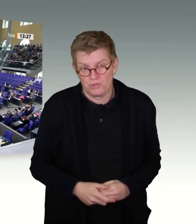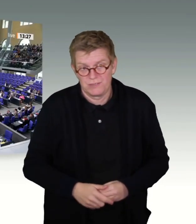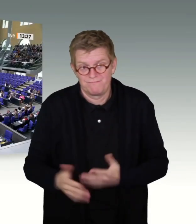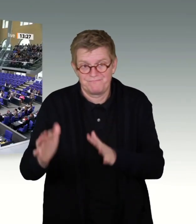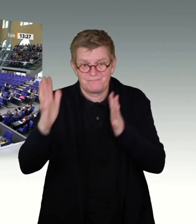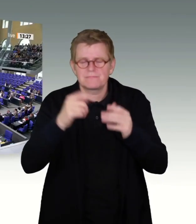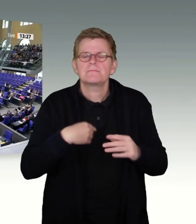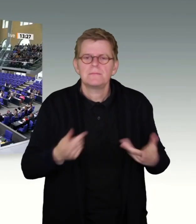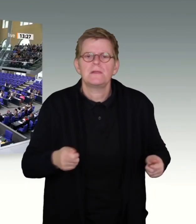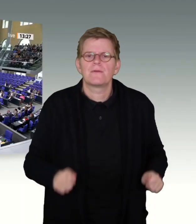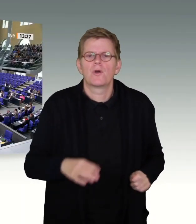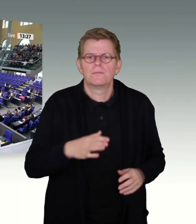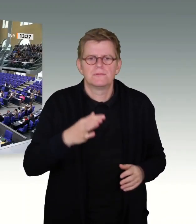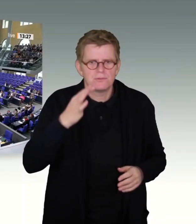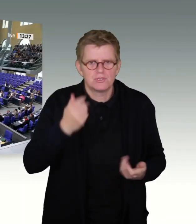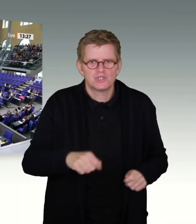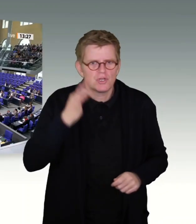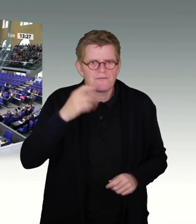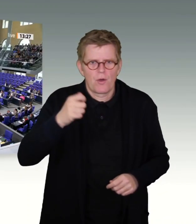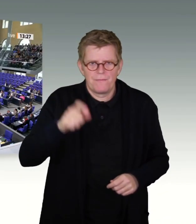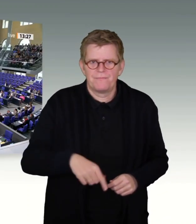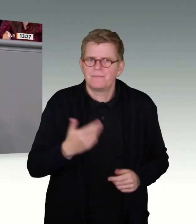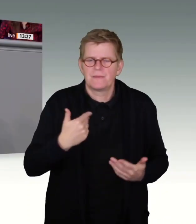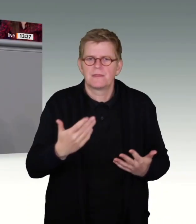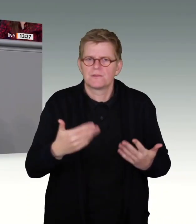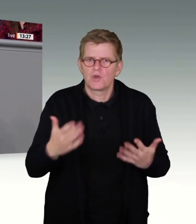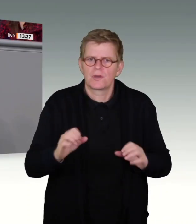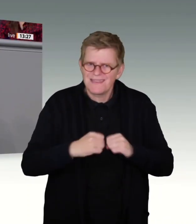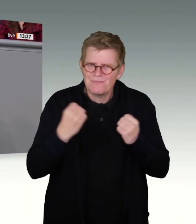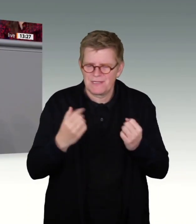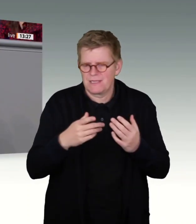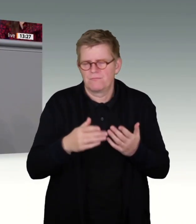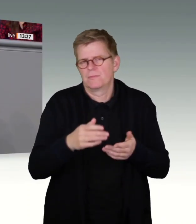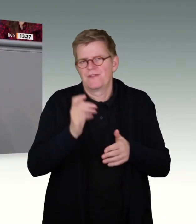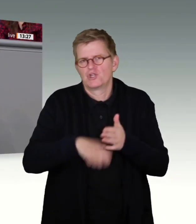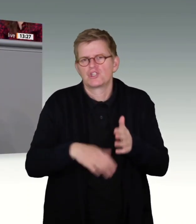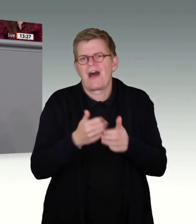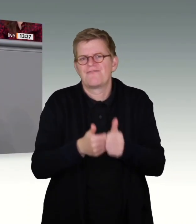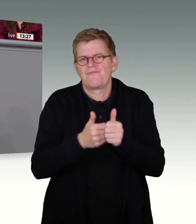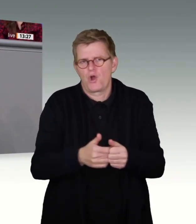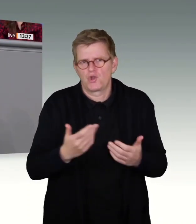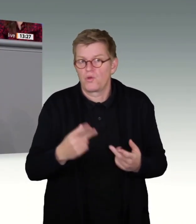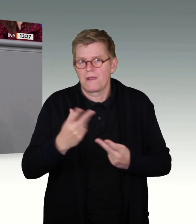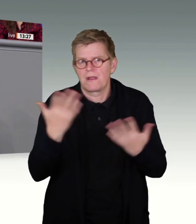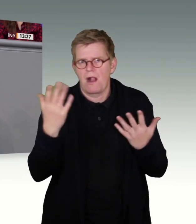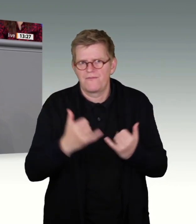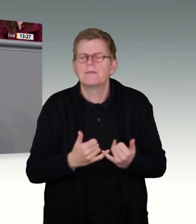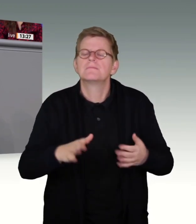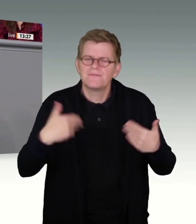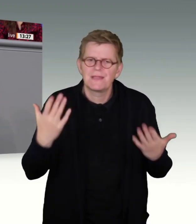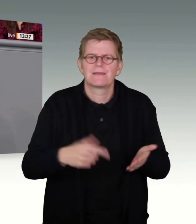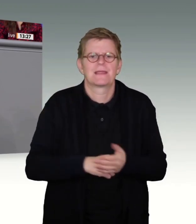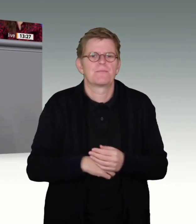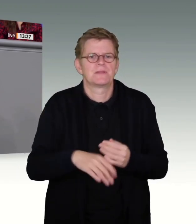Ich komme zum Schluss, Frau Präsidentin. Es gibt keine Strafverfolgung um jeden Preis. Es darf keinen anlasslosen Generalverdacht geben. Wir werden für ein ausgewogenes